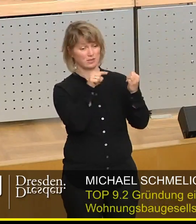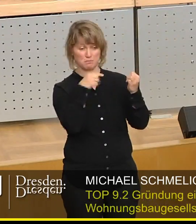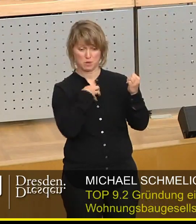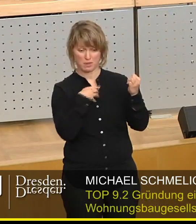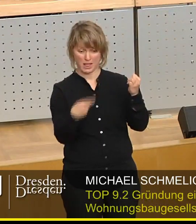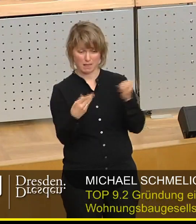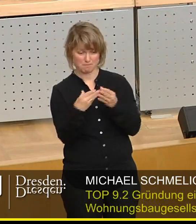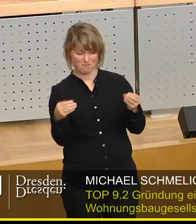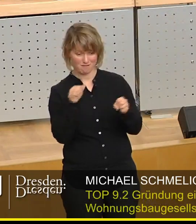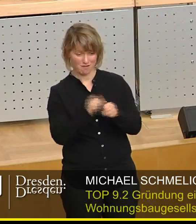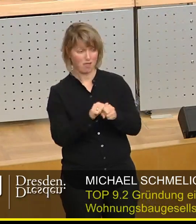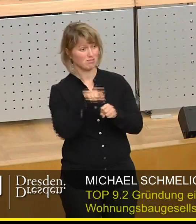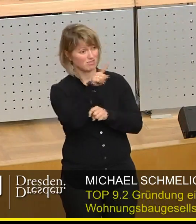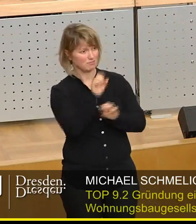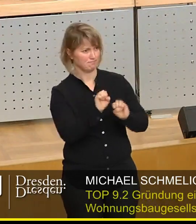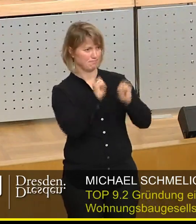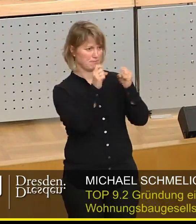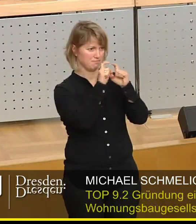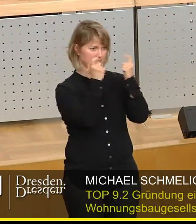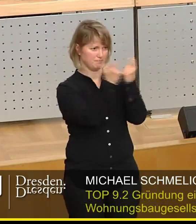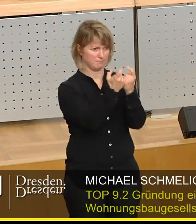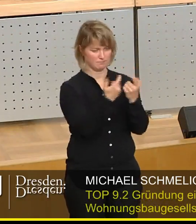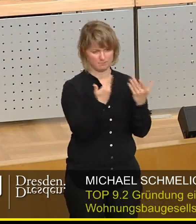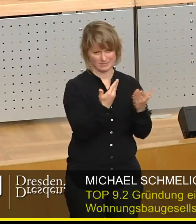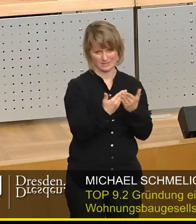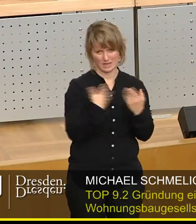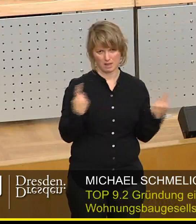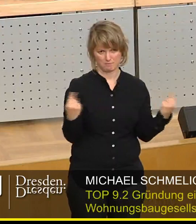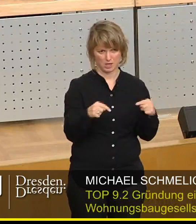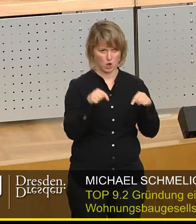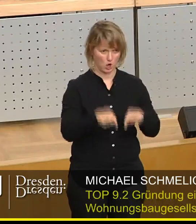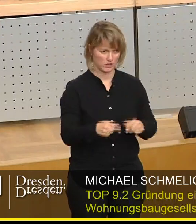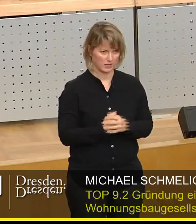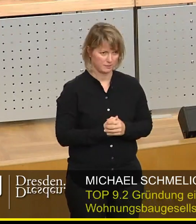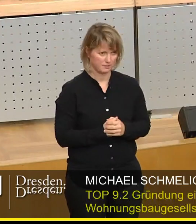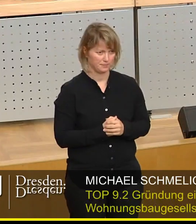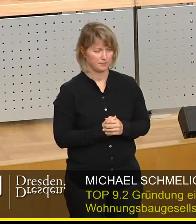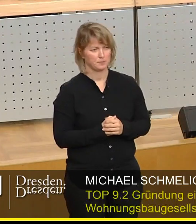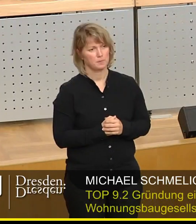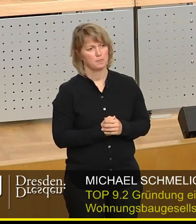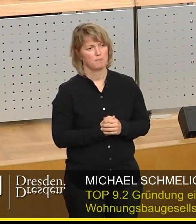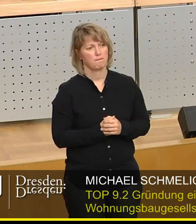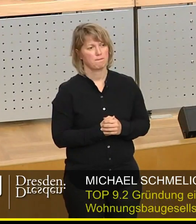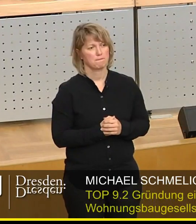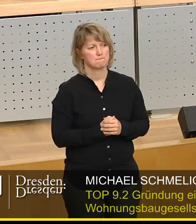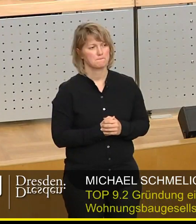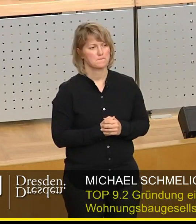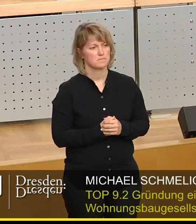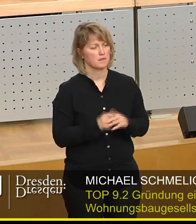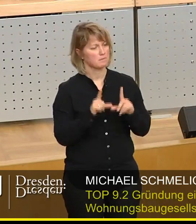angehen wollen, heute zu gründen, den Beschluss einer Gründung zu fassen.